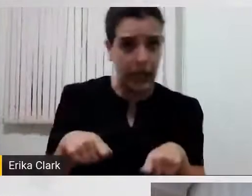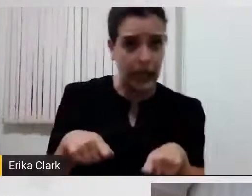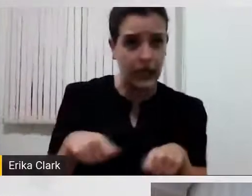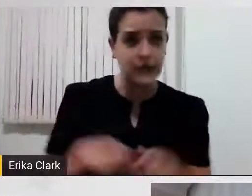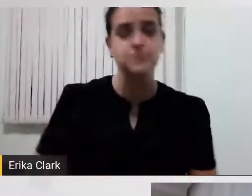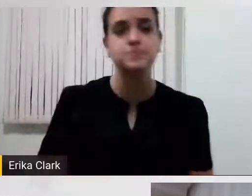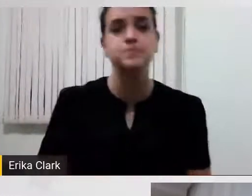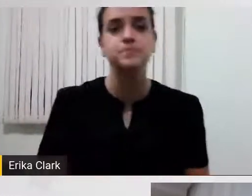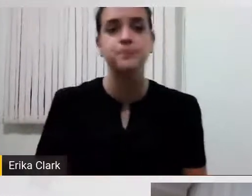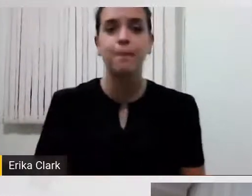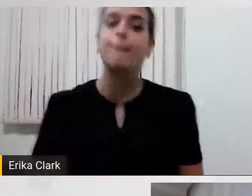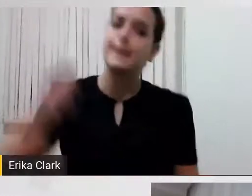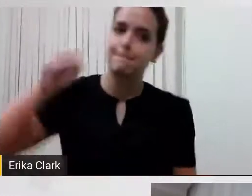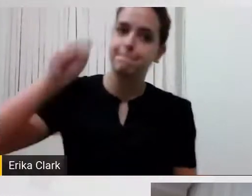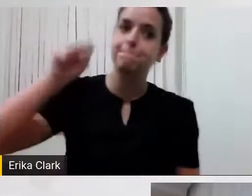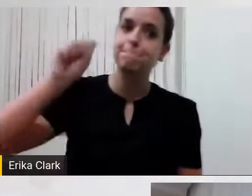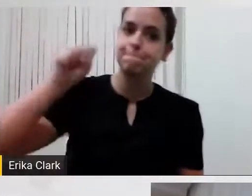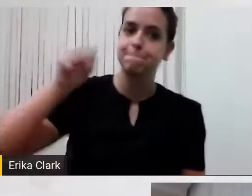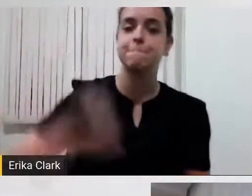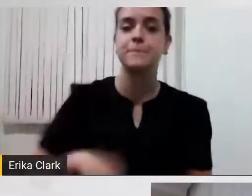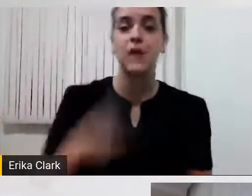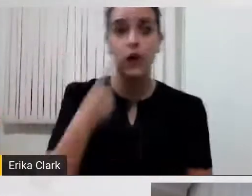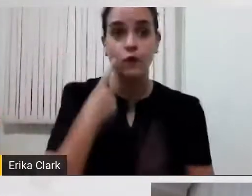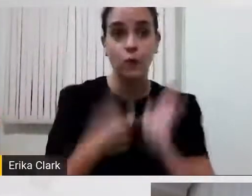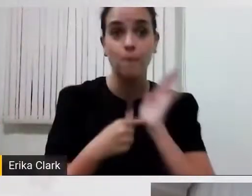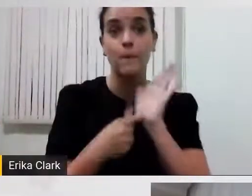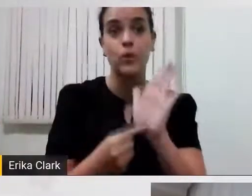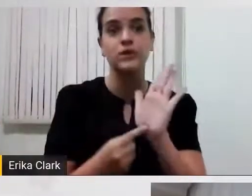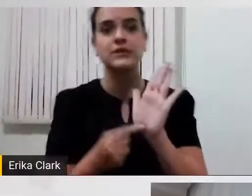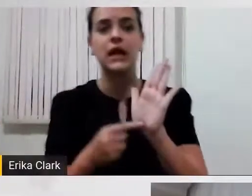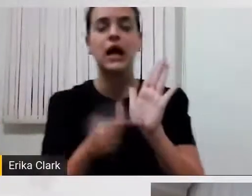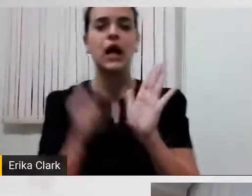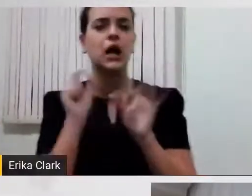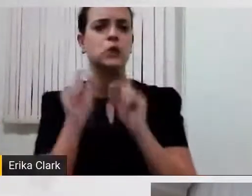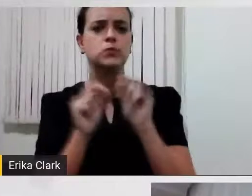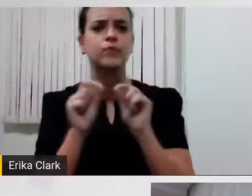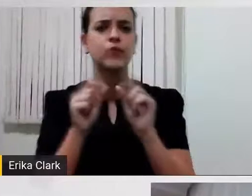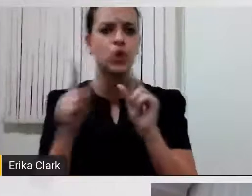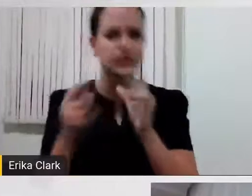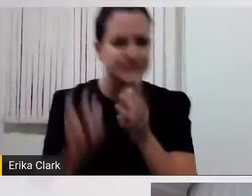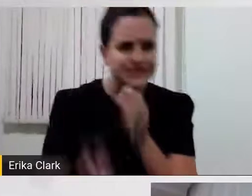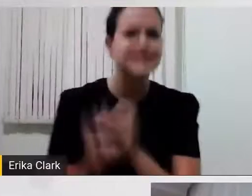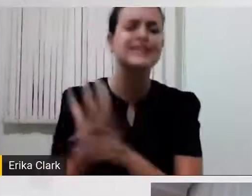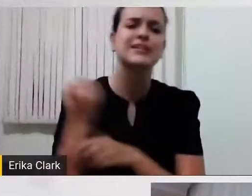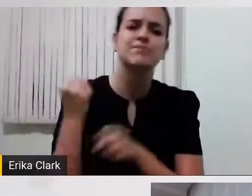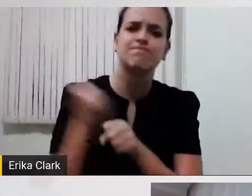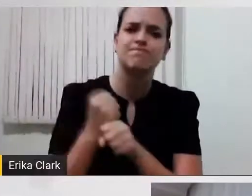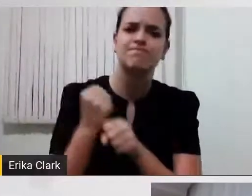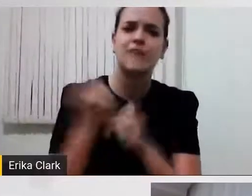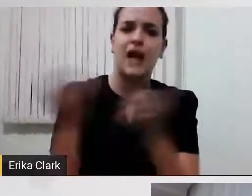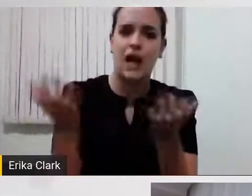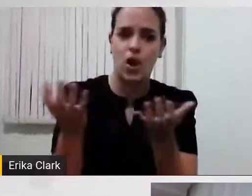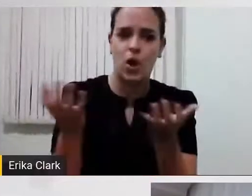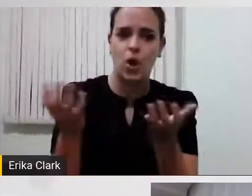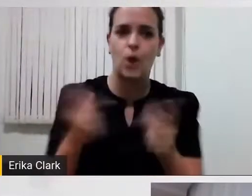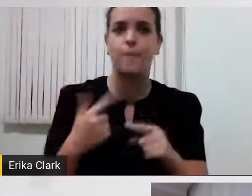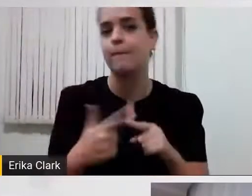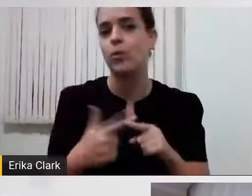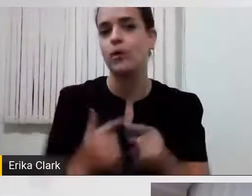Eu vou mostrar aqui para vocês uma coisa que a gente construiu agora, porque com a realidade